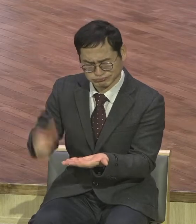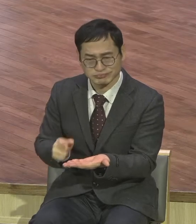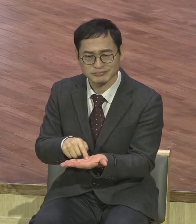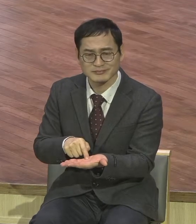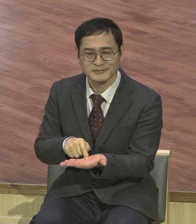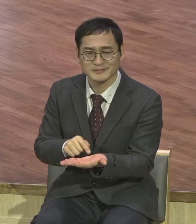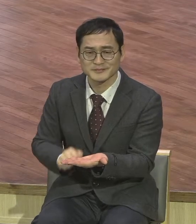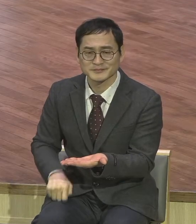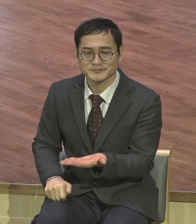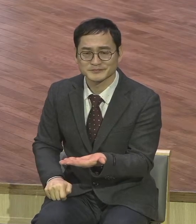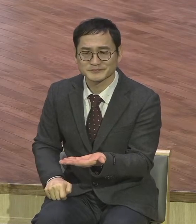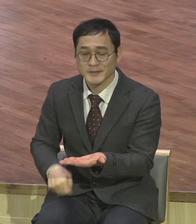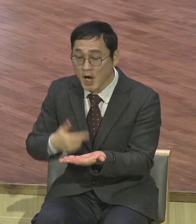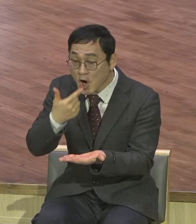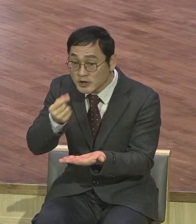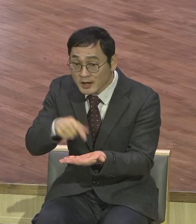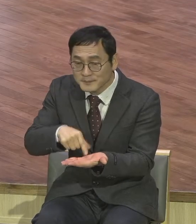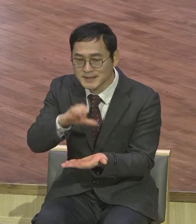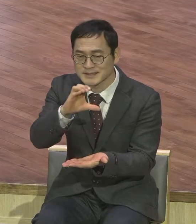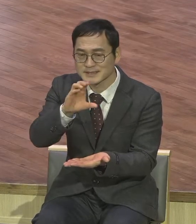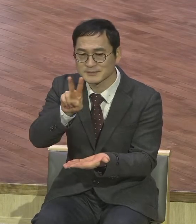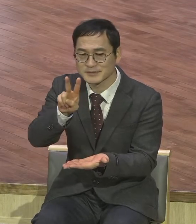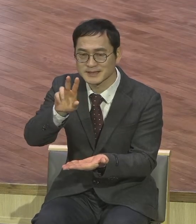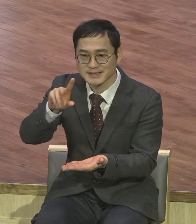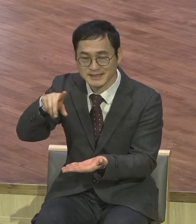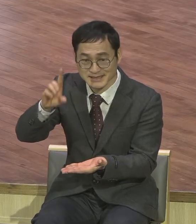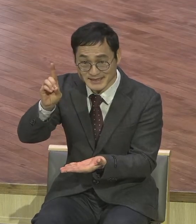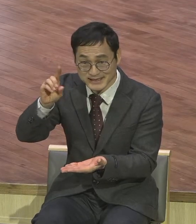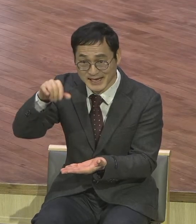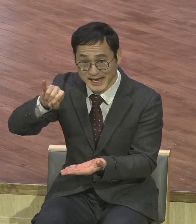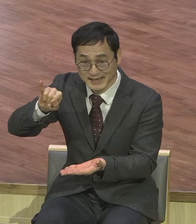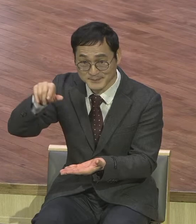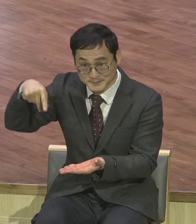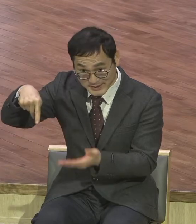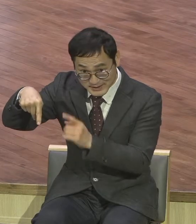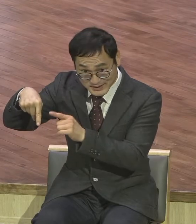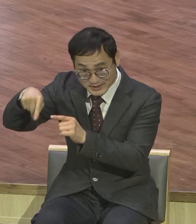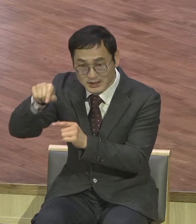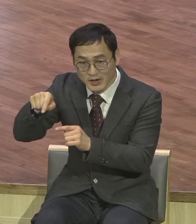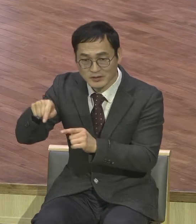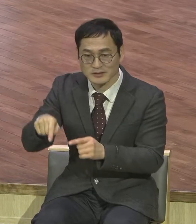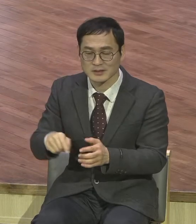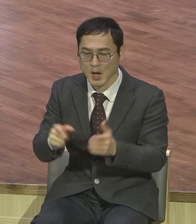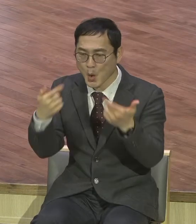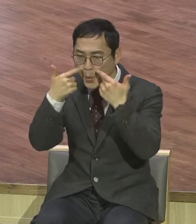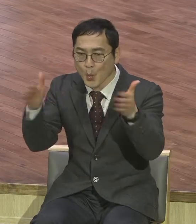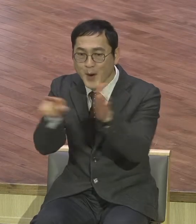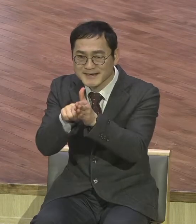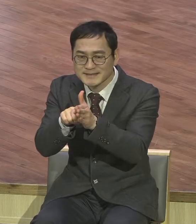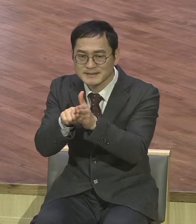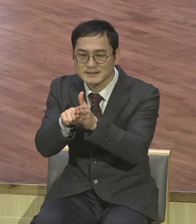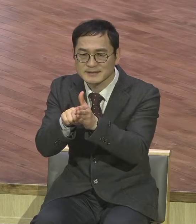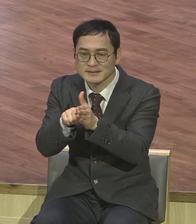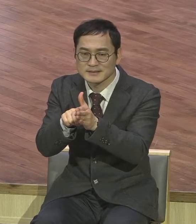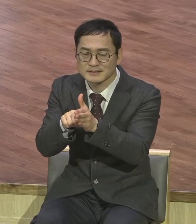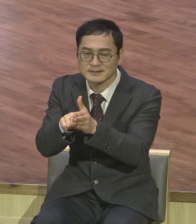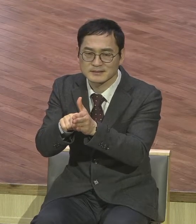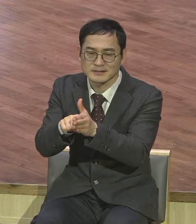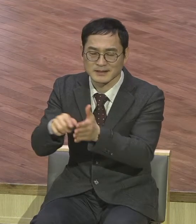확신 인생을 사는 데 플랫폼이 된다. 플랫폼이 딱 잡았죠. 여러분을. 흔들림